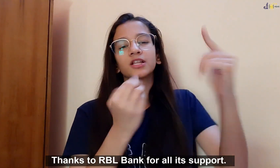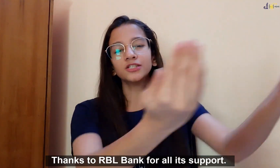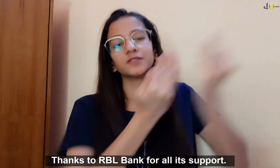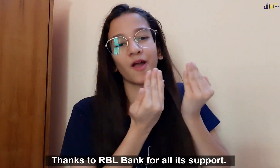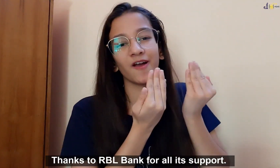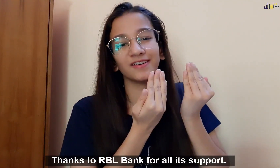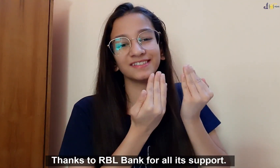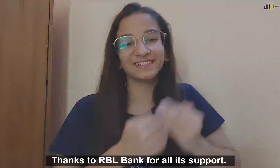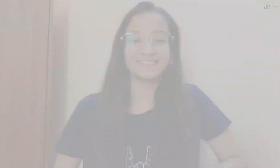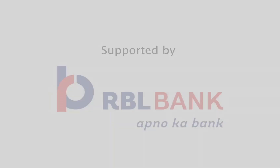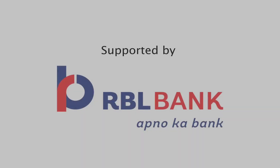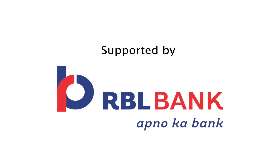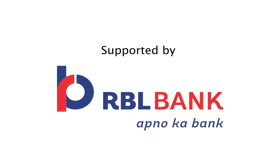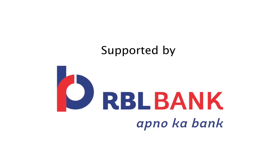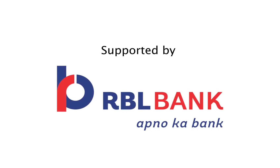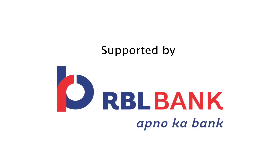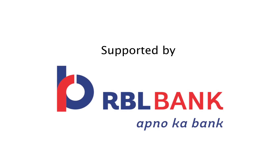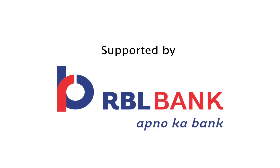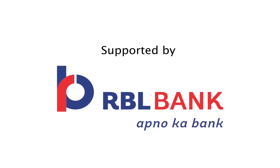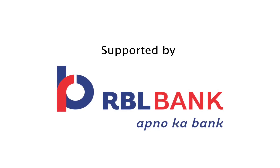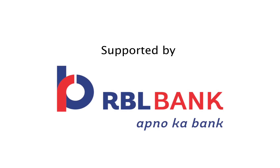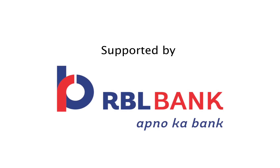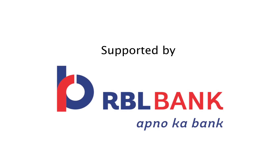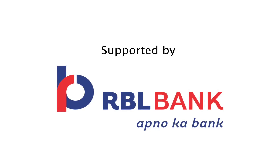लोगों को बहुत ज़्यादा सहायता मिली है हम RBL Bank का बहुत ज़्यादा धन्यवाद करना चाहते है